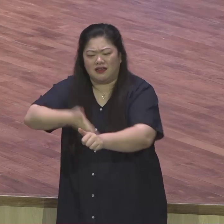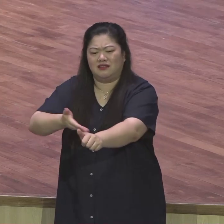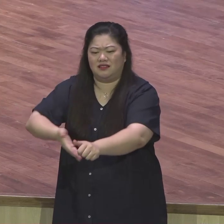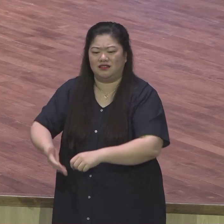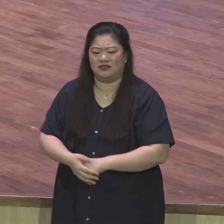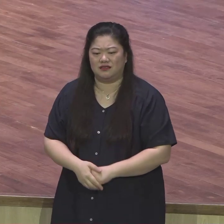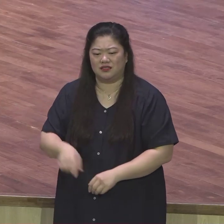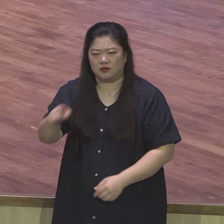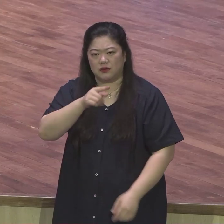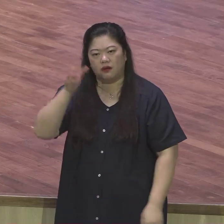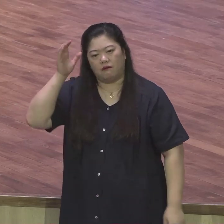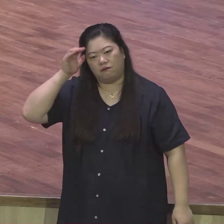기대하시기 바랍니다.